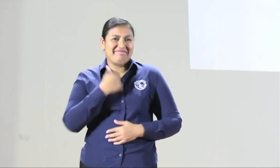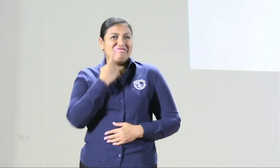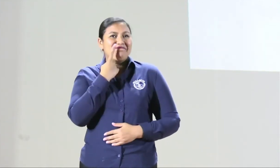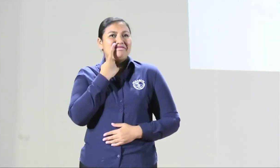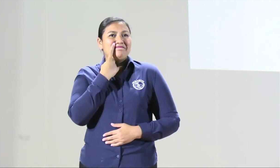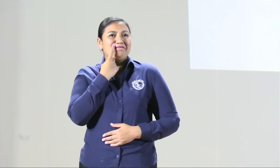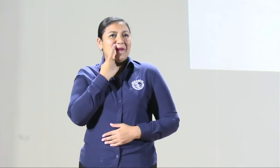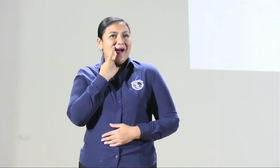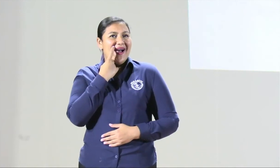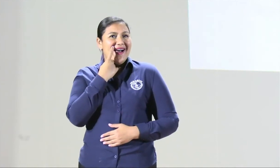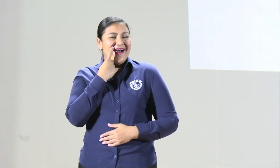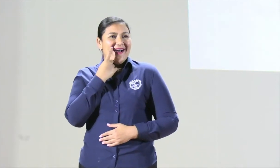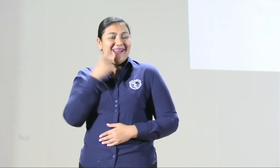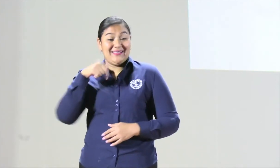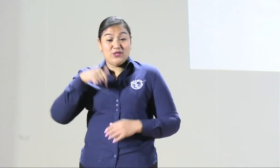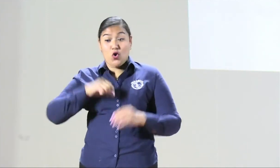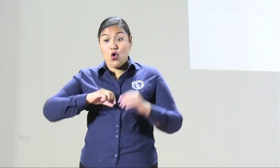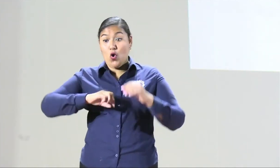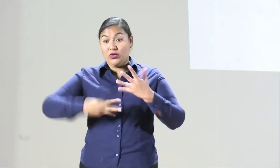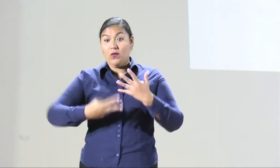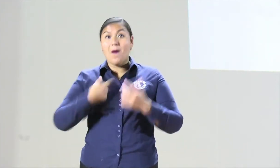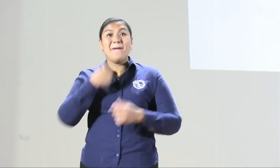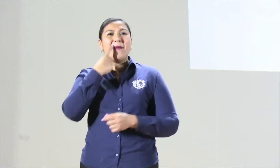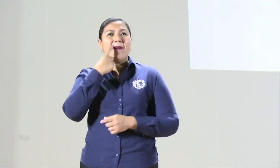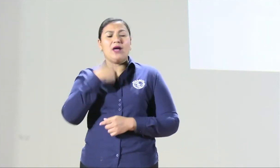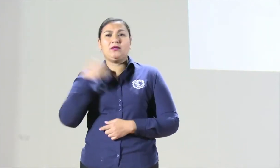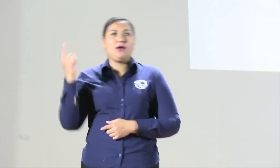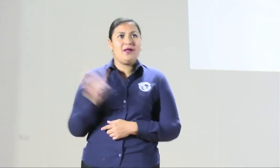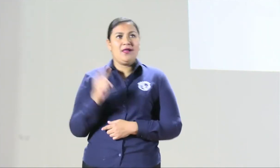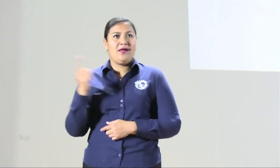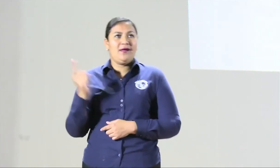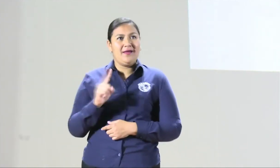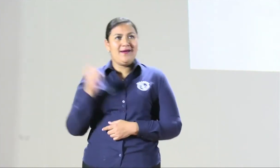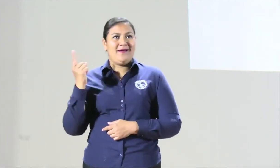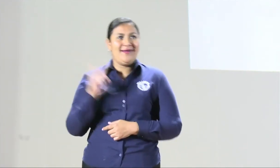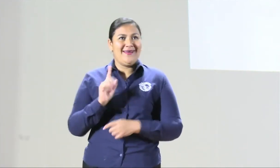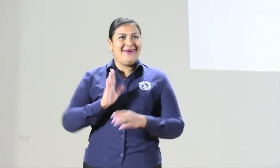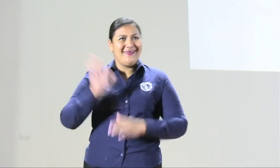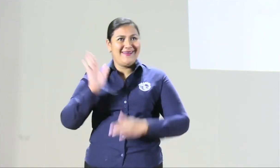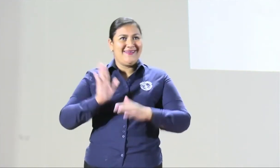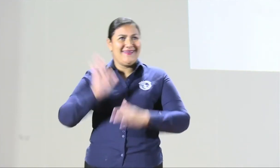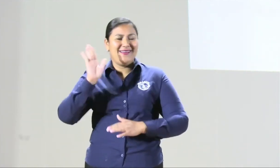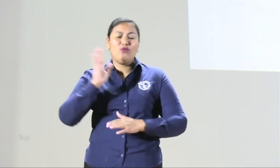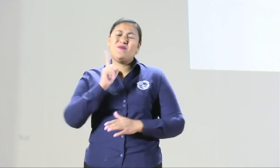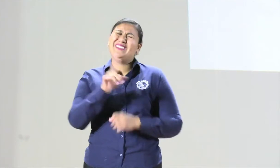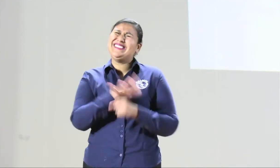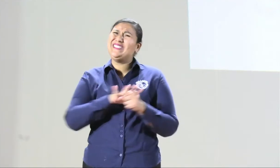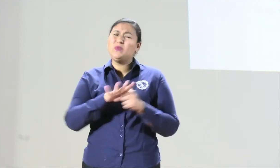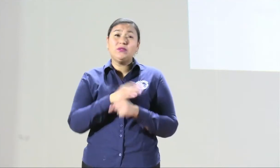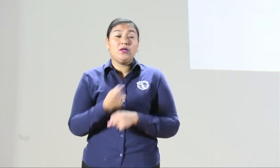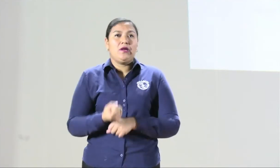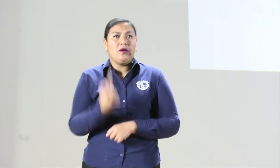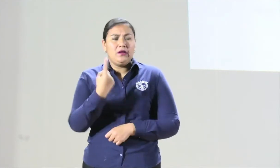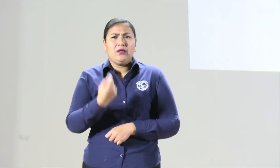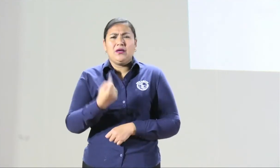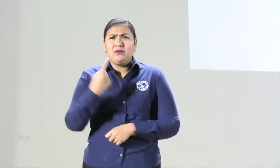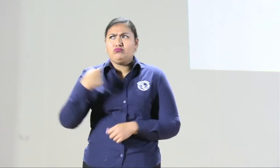familia en este octavo congreso. Sino que son temas tan importantes y uno que ha tenido que vivir toda la situación con la